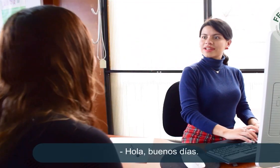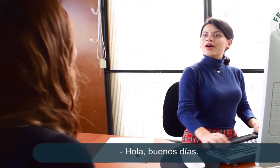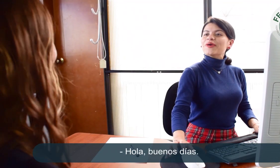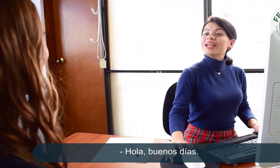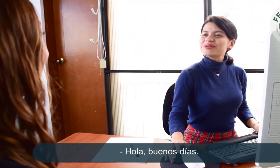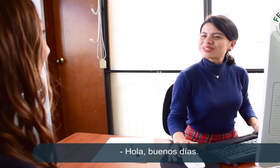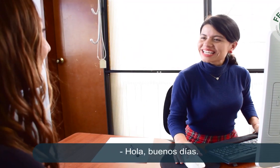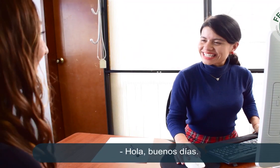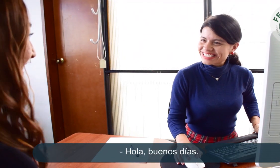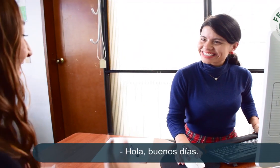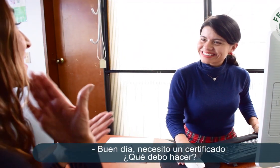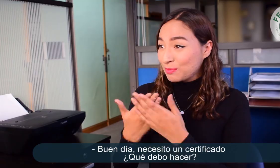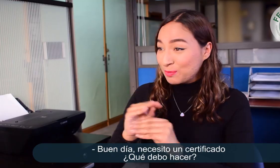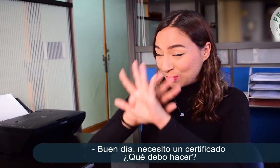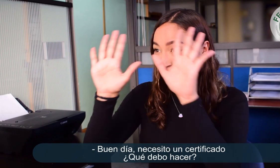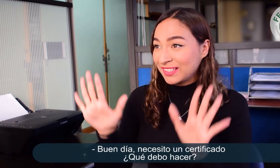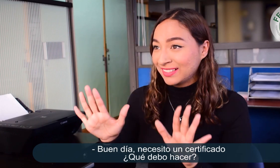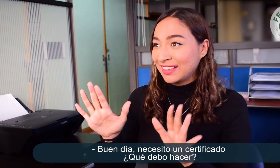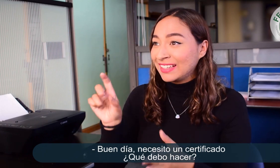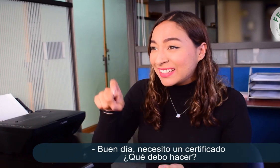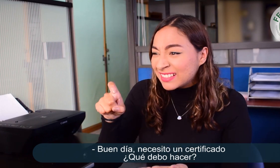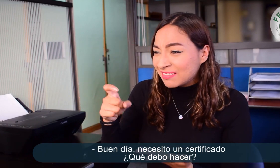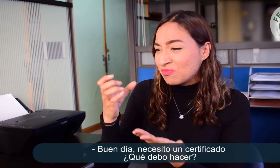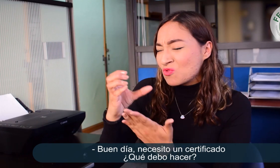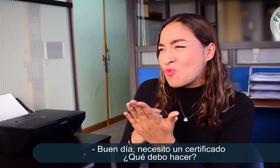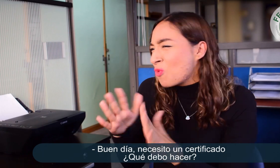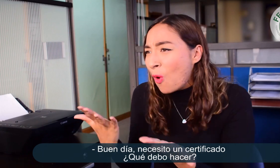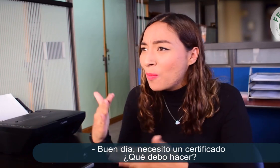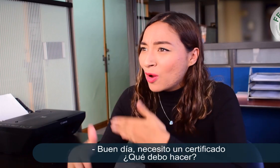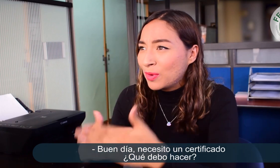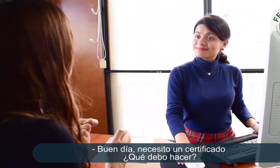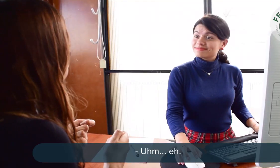Hola, buenos días. Buen día. Necesito un certificado. ¿Qué debo hacer?